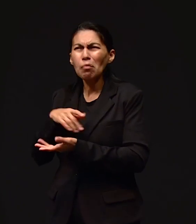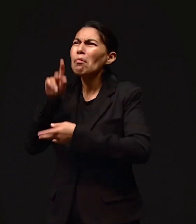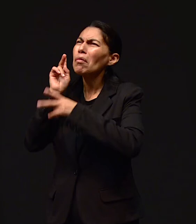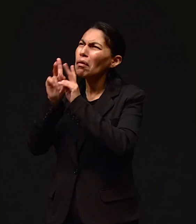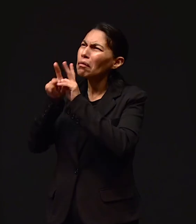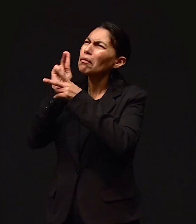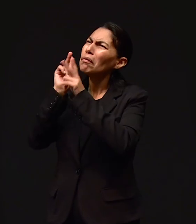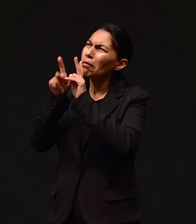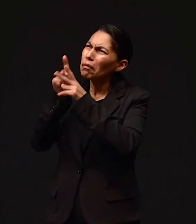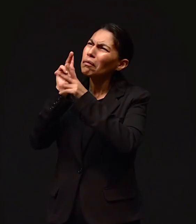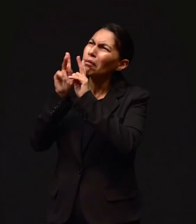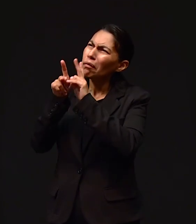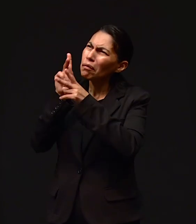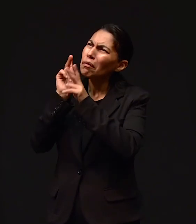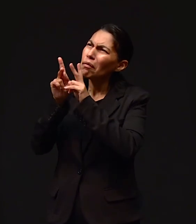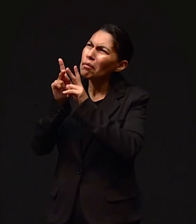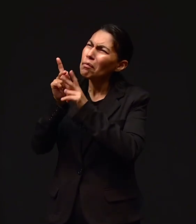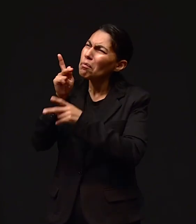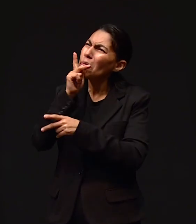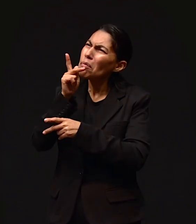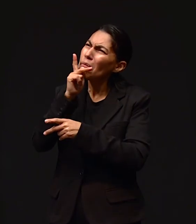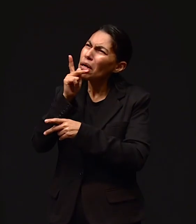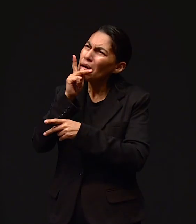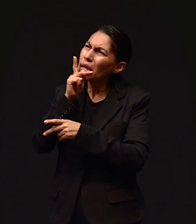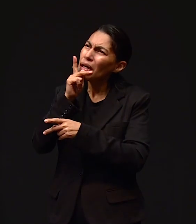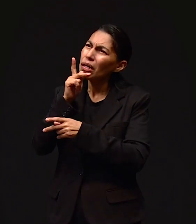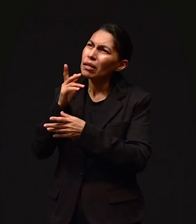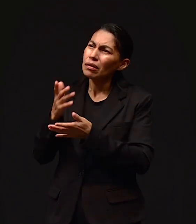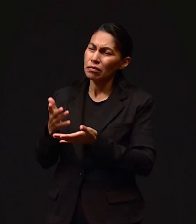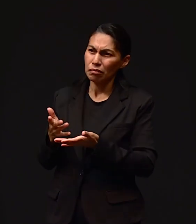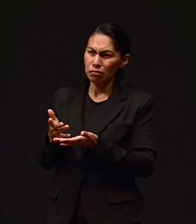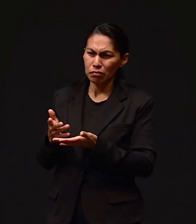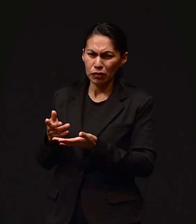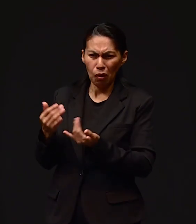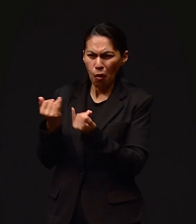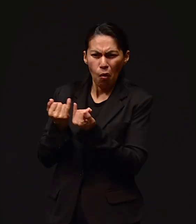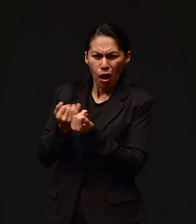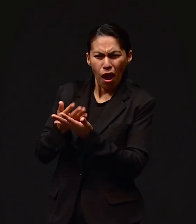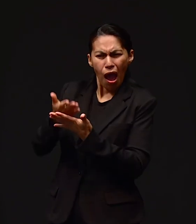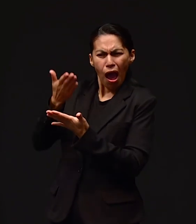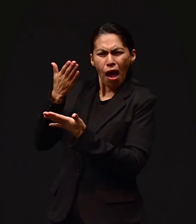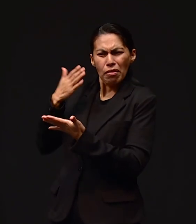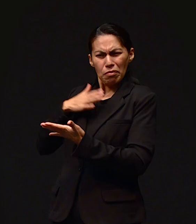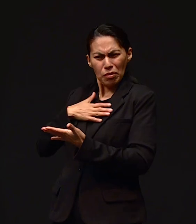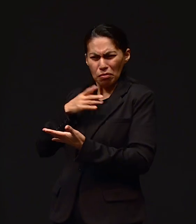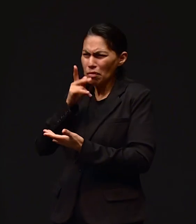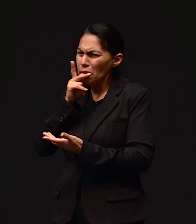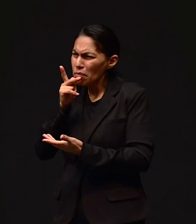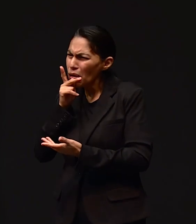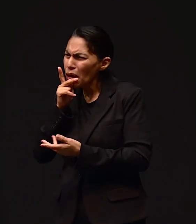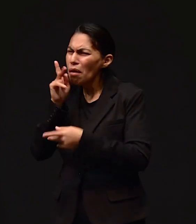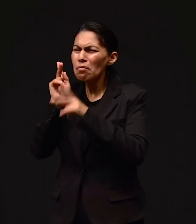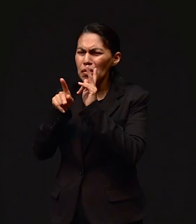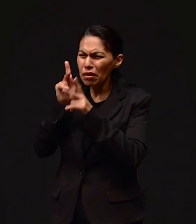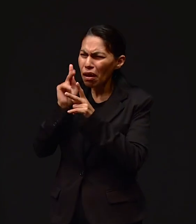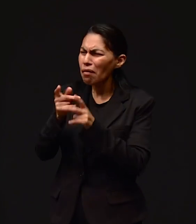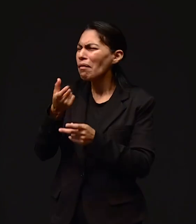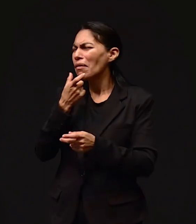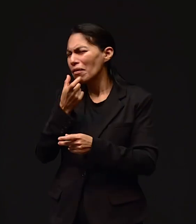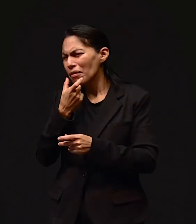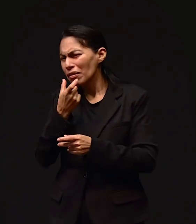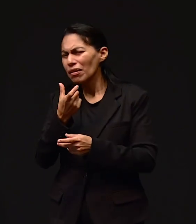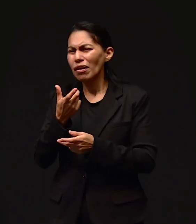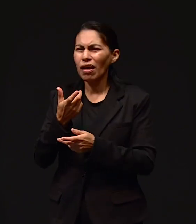He platicado con él como mi padre, que casi como platicaba yo con mi papá. Con mi papá platicaba y